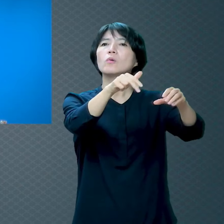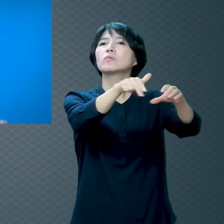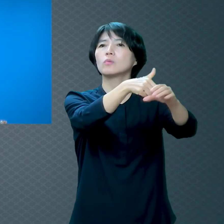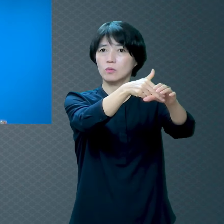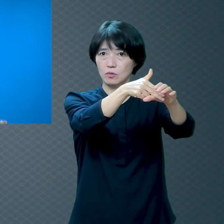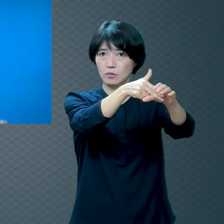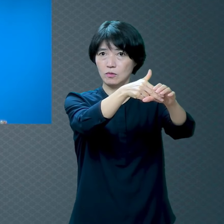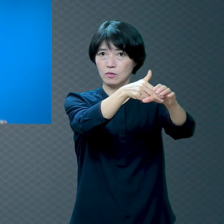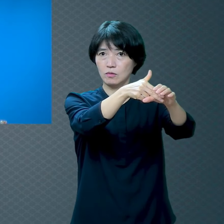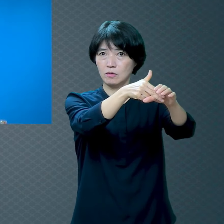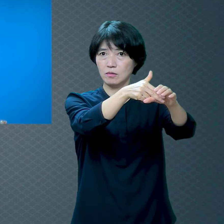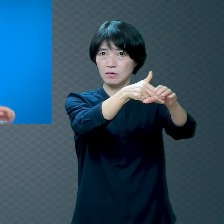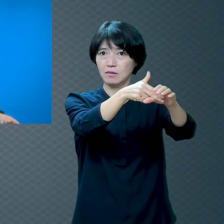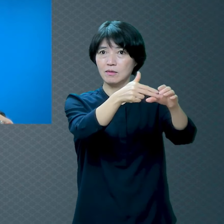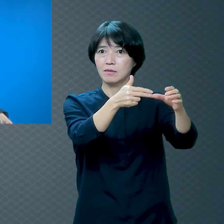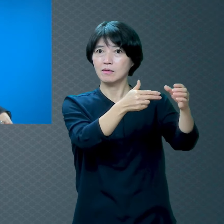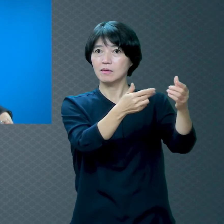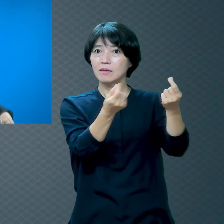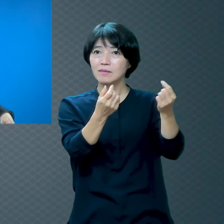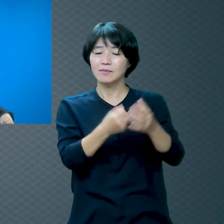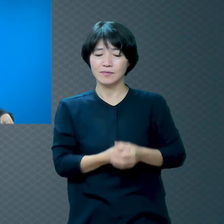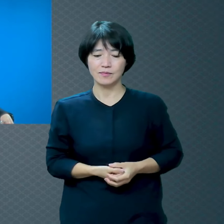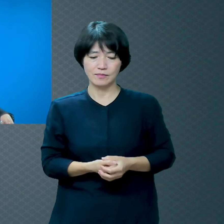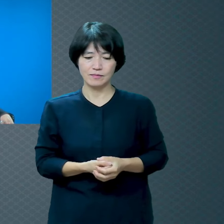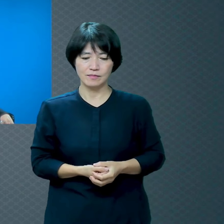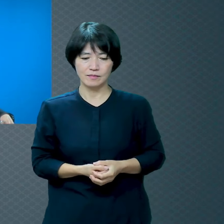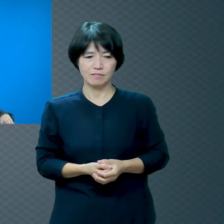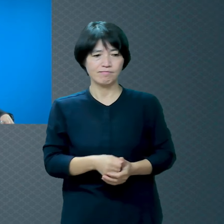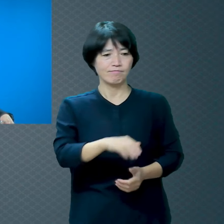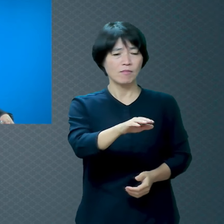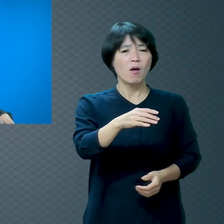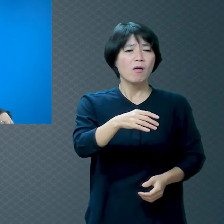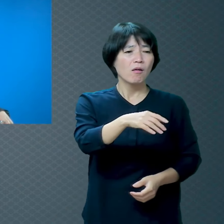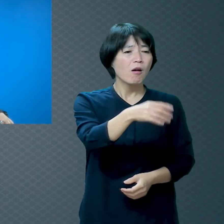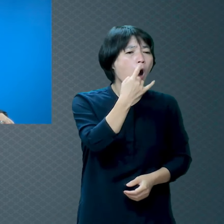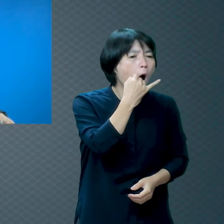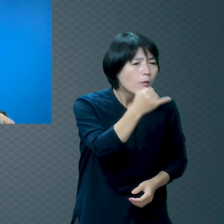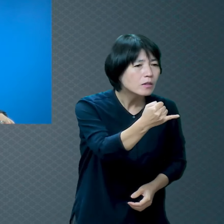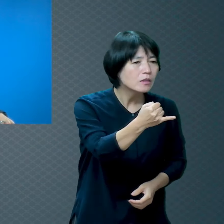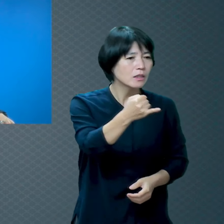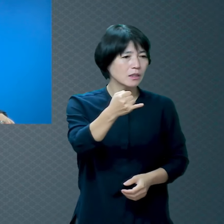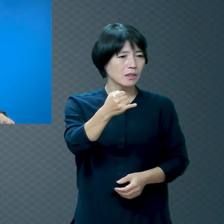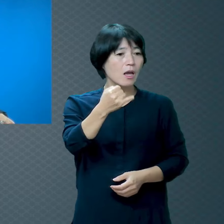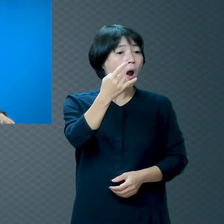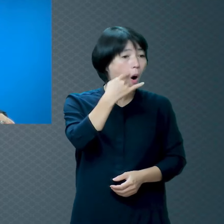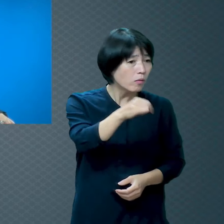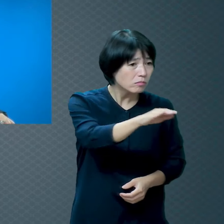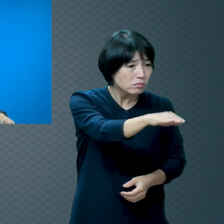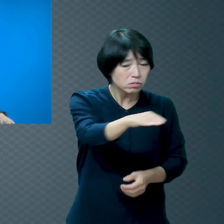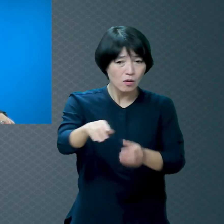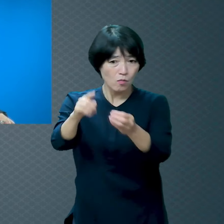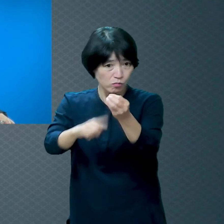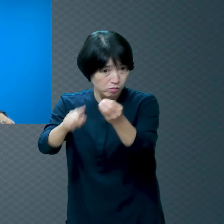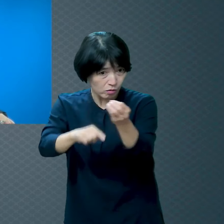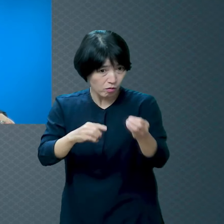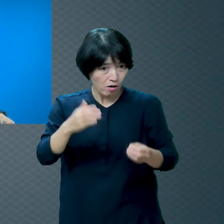어머니 불교가 우리나라 겁니까? 그럼